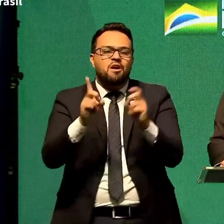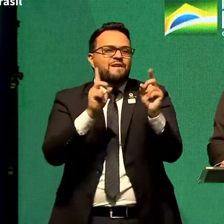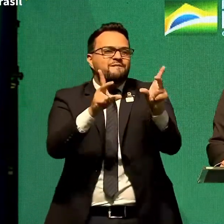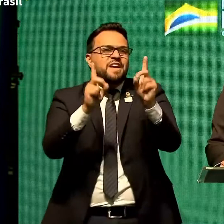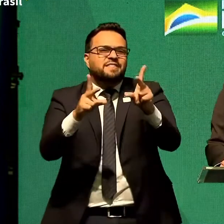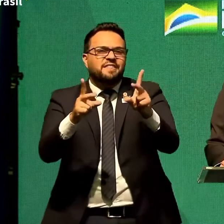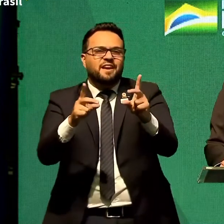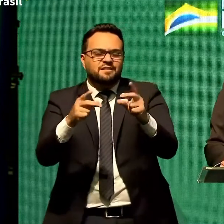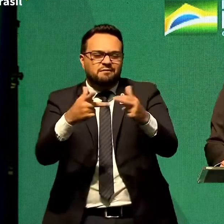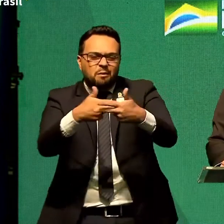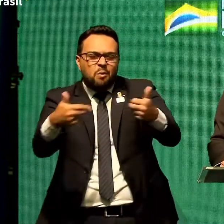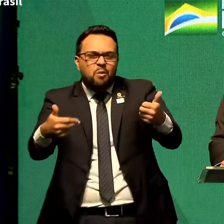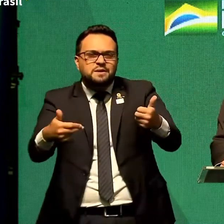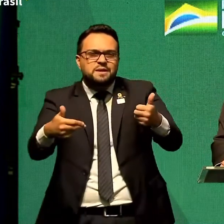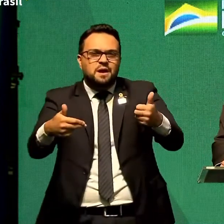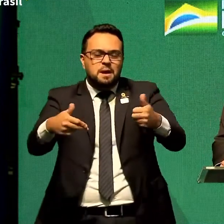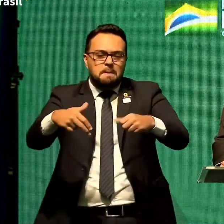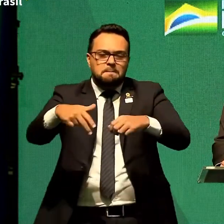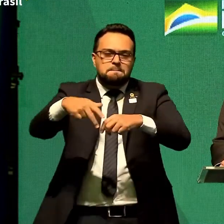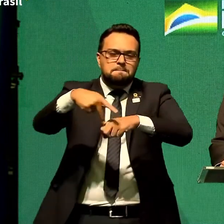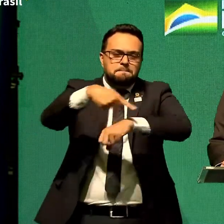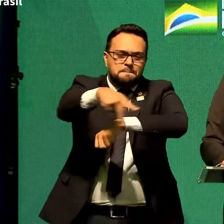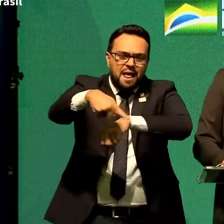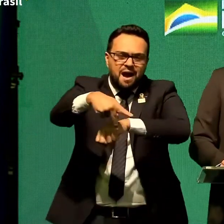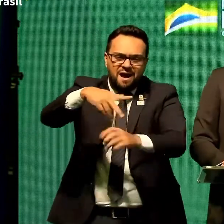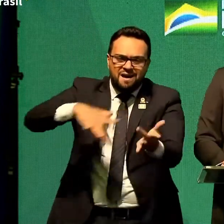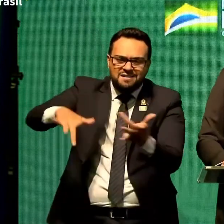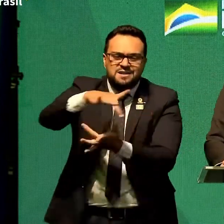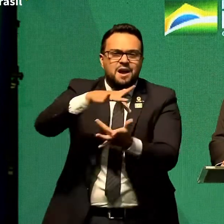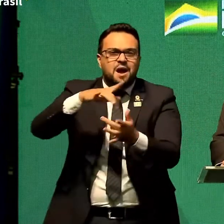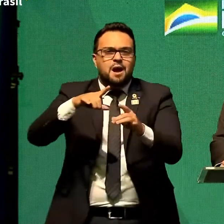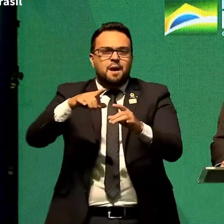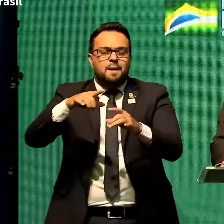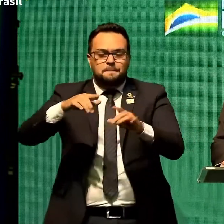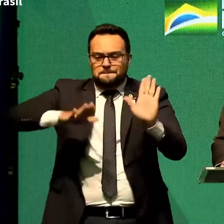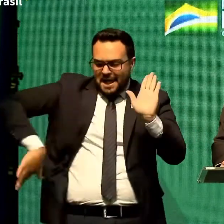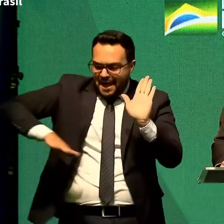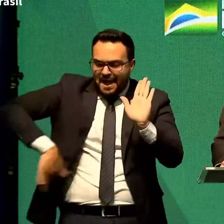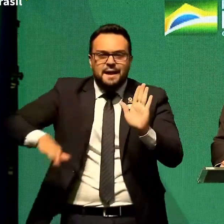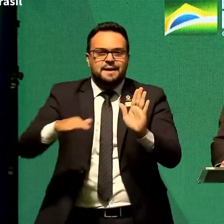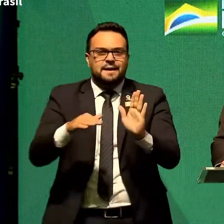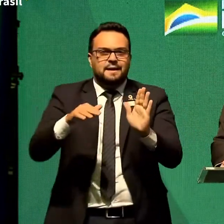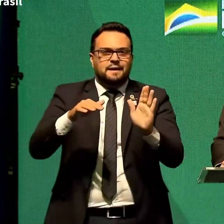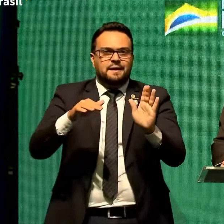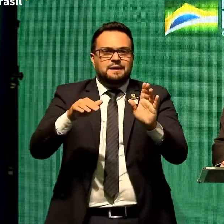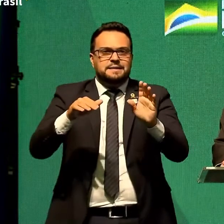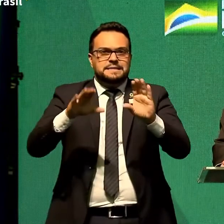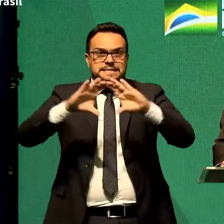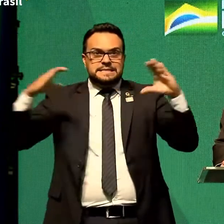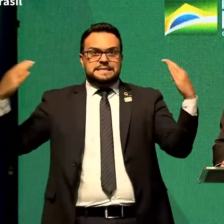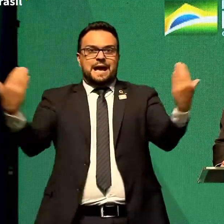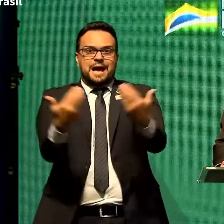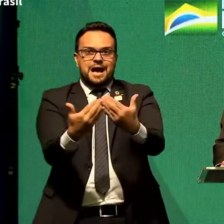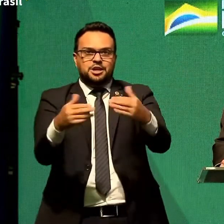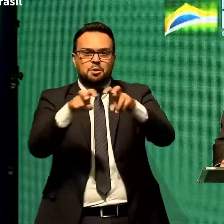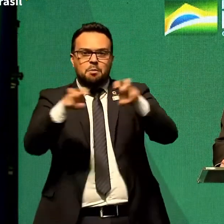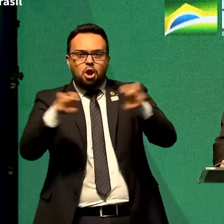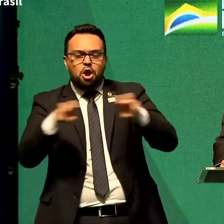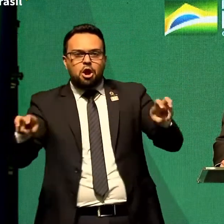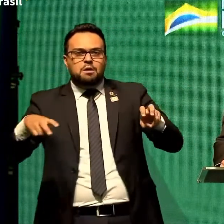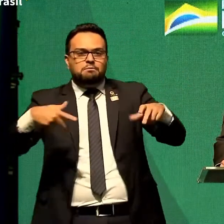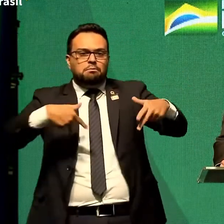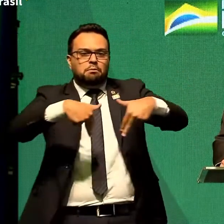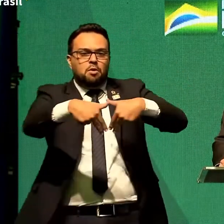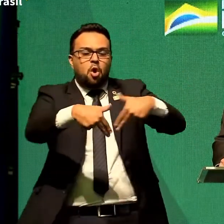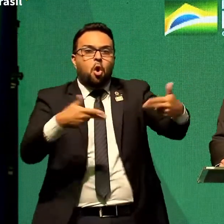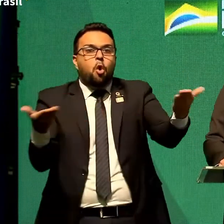pública, num cruzamento, na praia, no estádio, nas arquibancadas. Estão